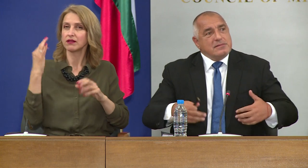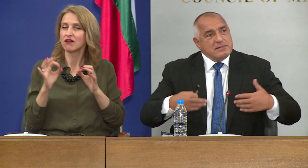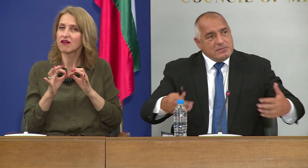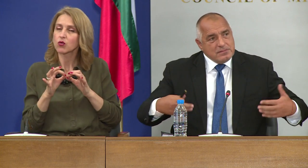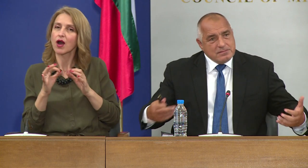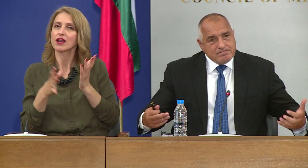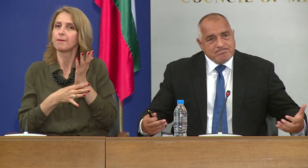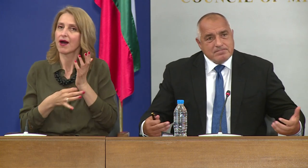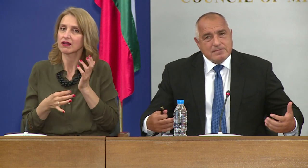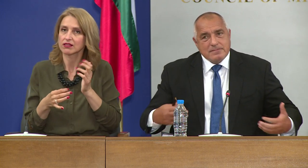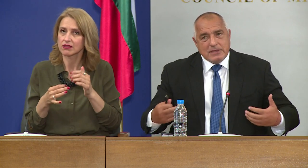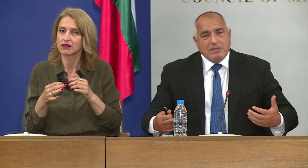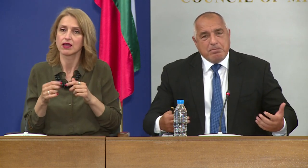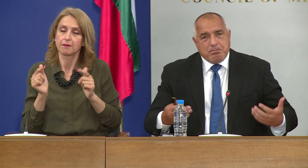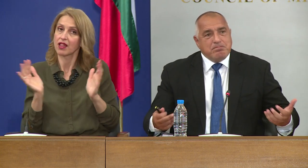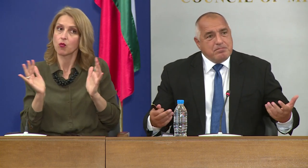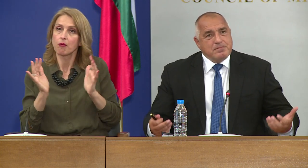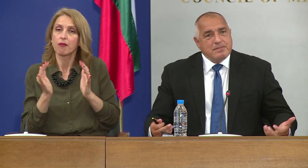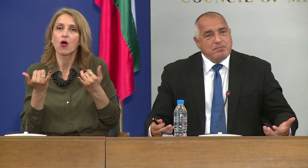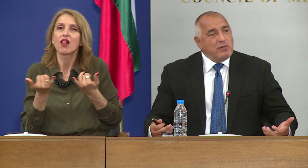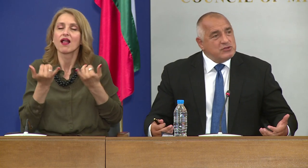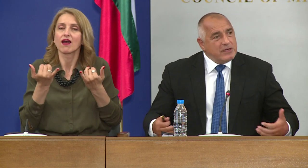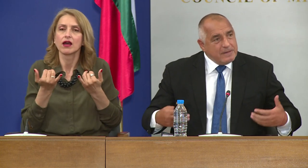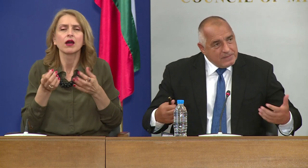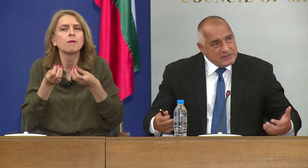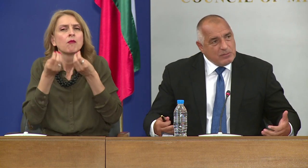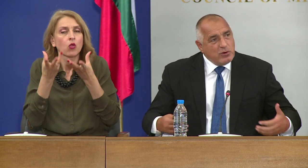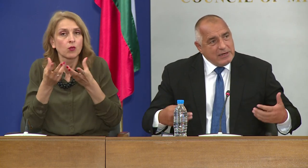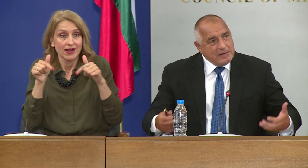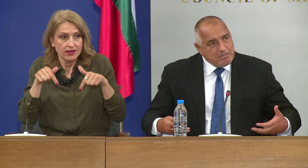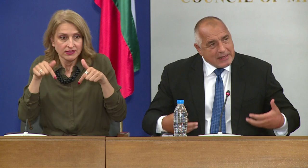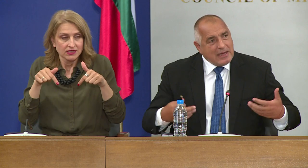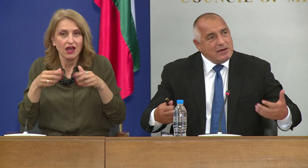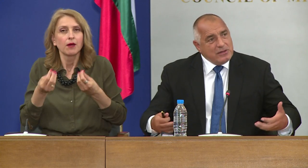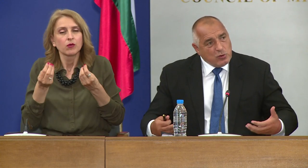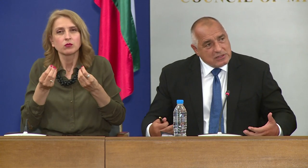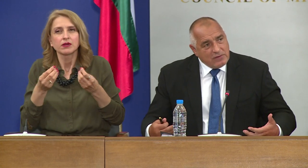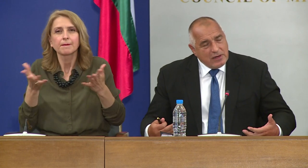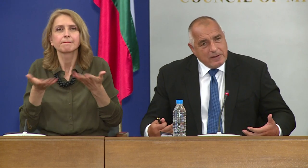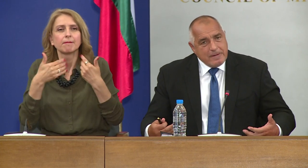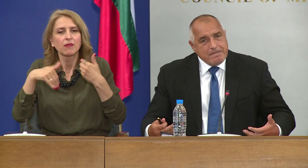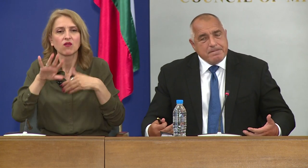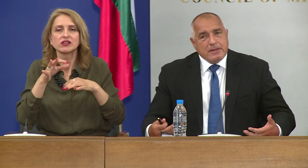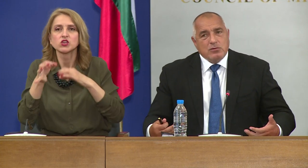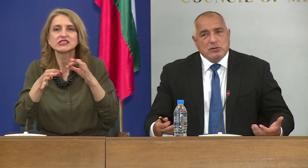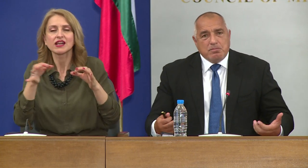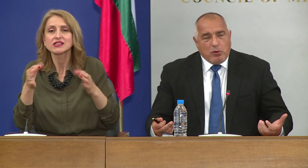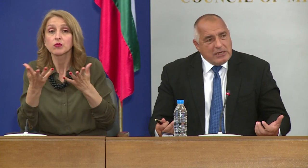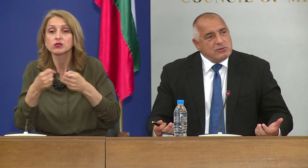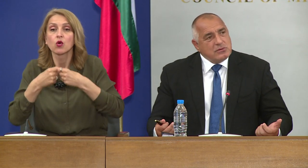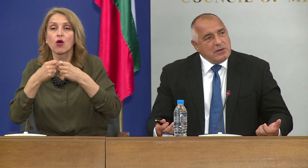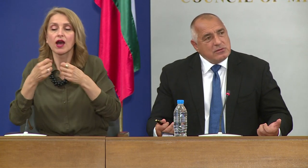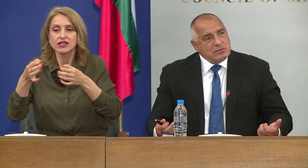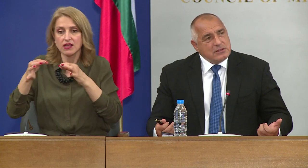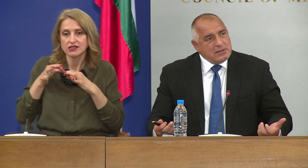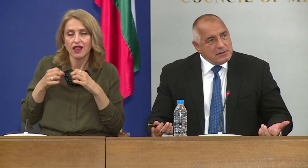има повече заболели, прекарали, оздравели, когато по